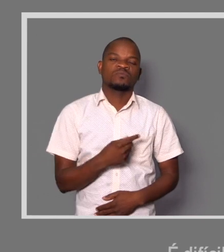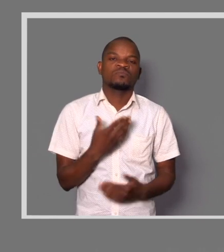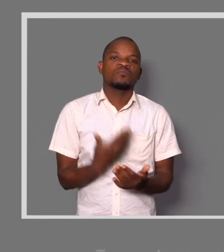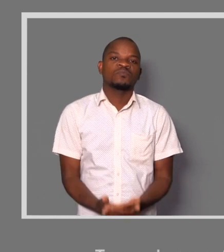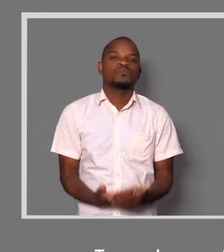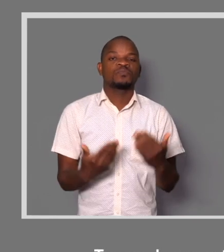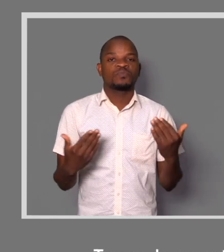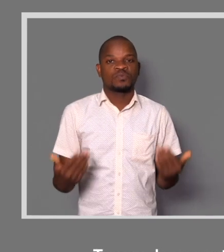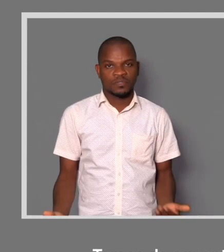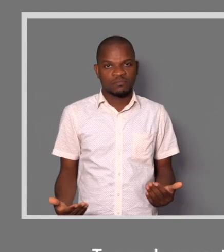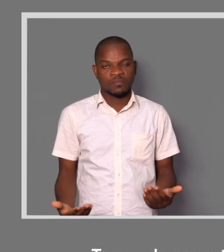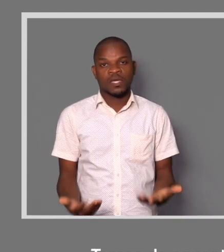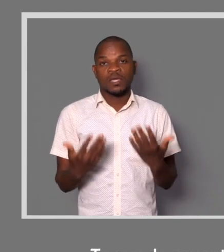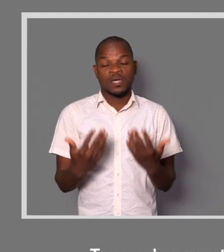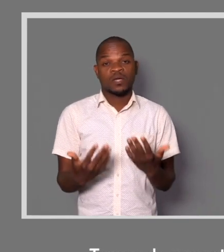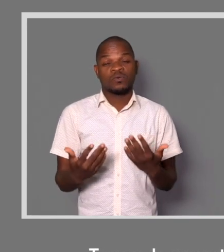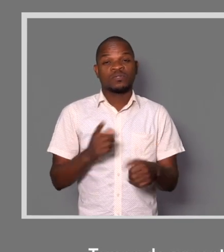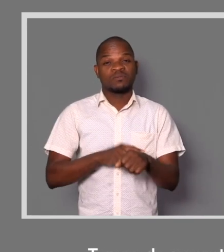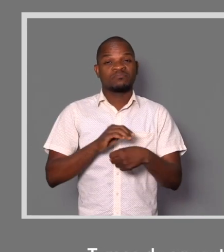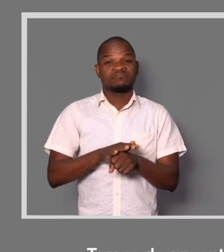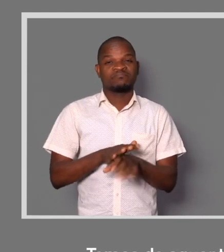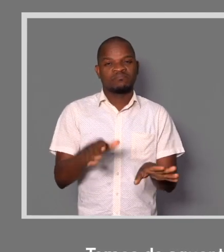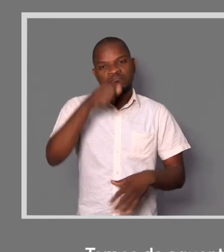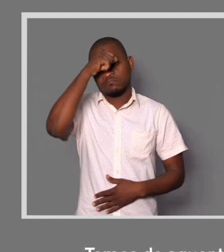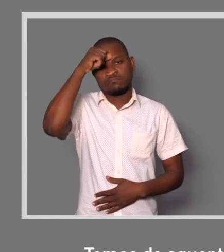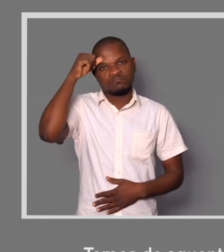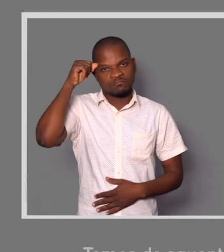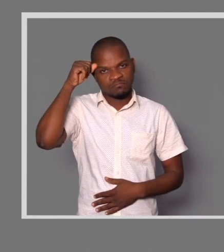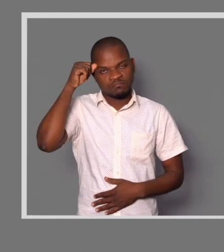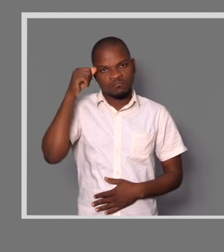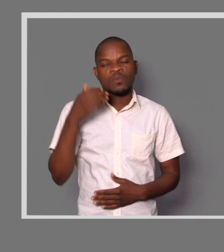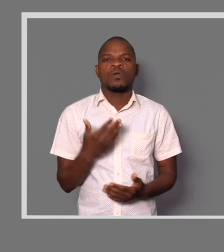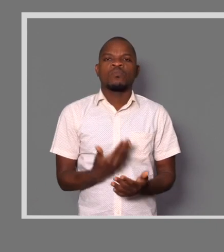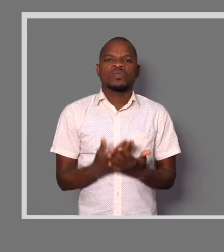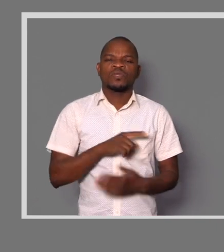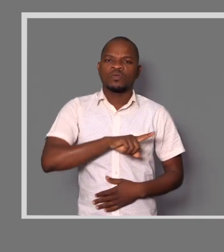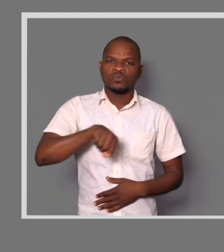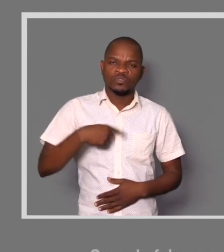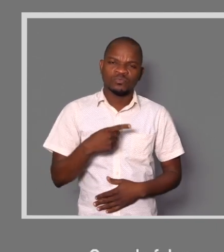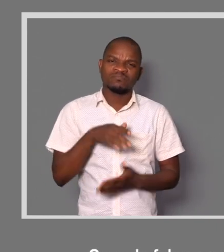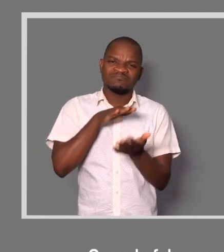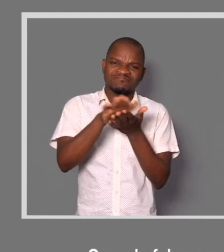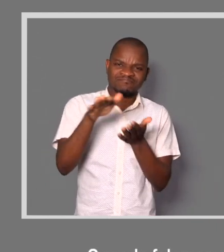temos que aguentar, porque esse momento está muito difícil. Quando falamos de